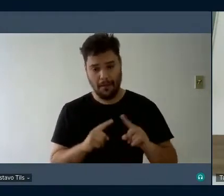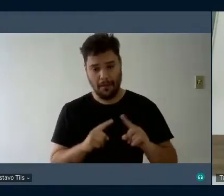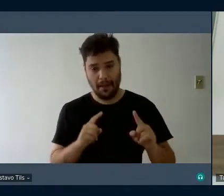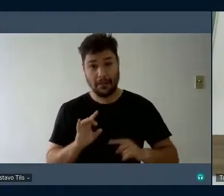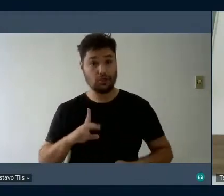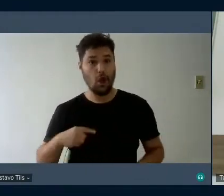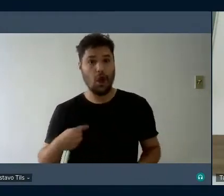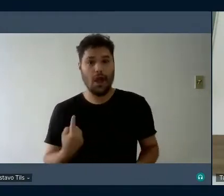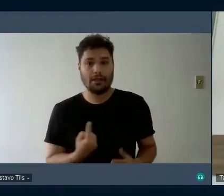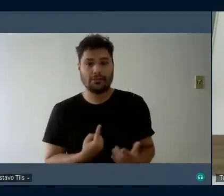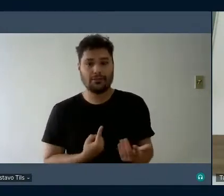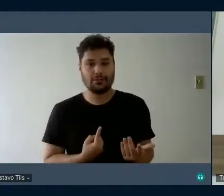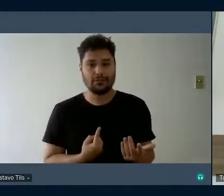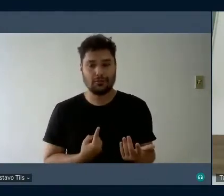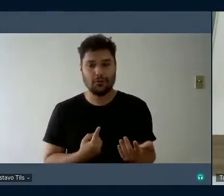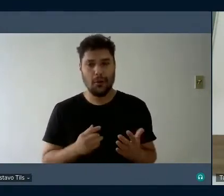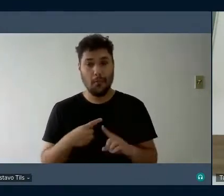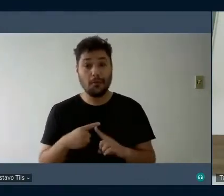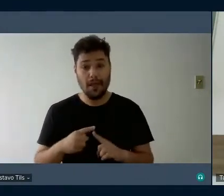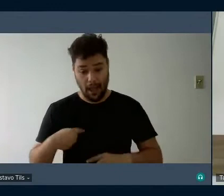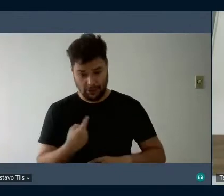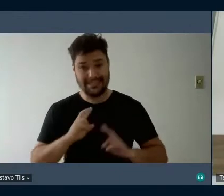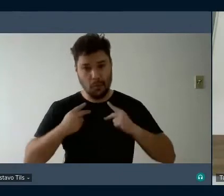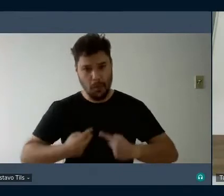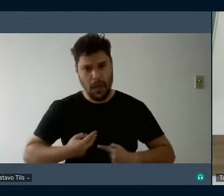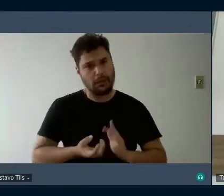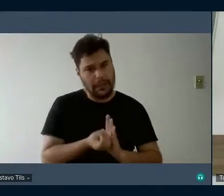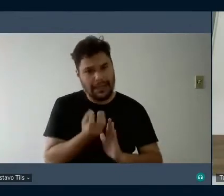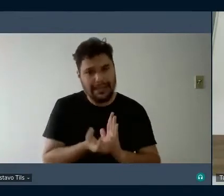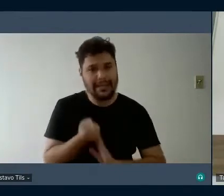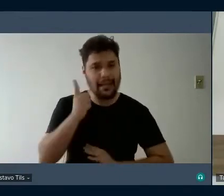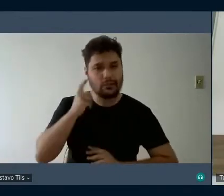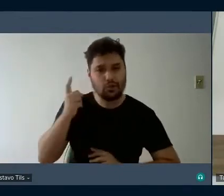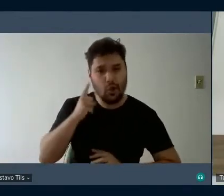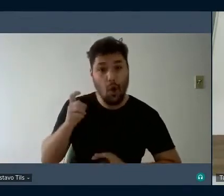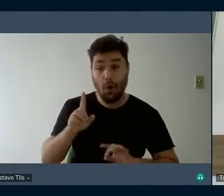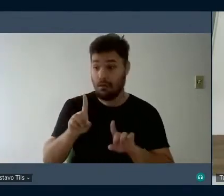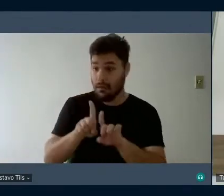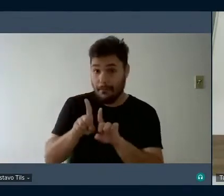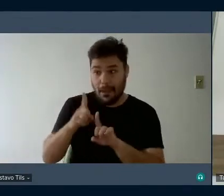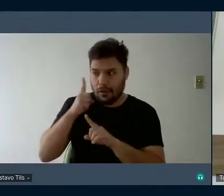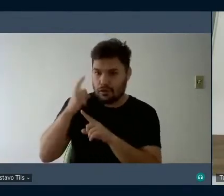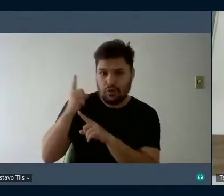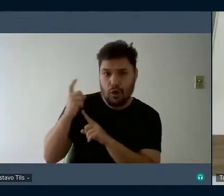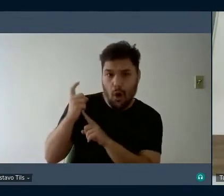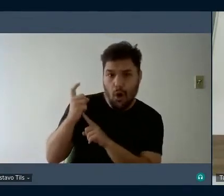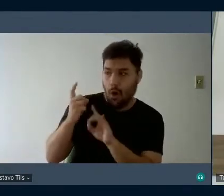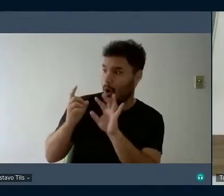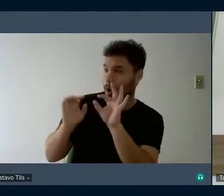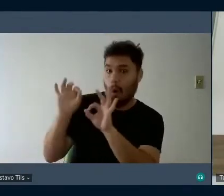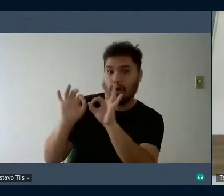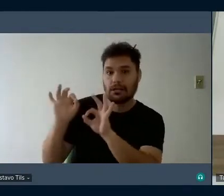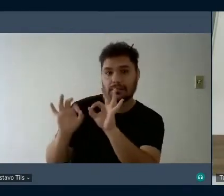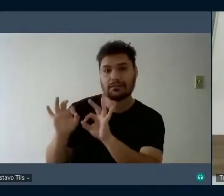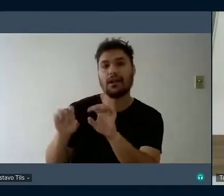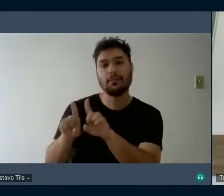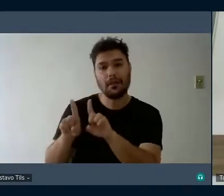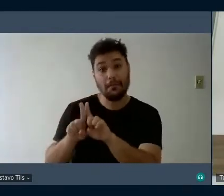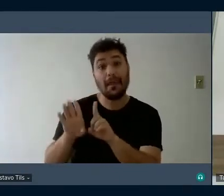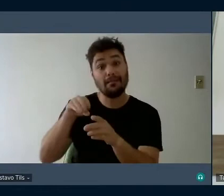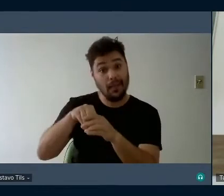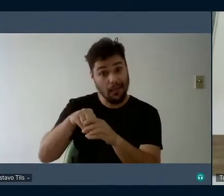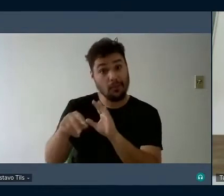Isto porque, além de produzirmos sons, organizamos as sonoridades próprias produzidas na cultura